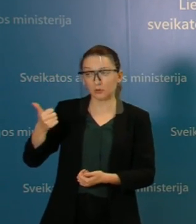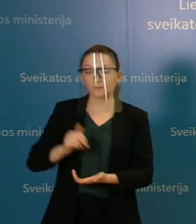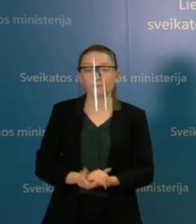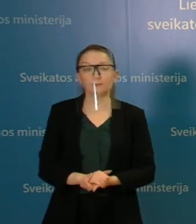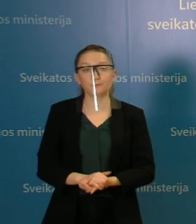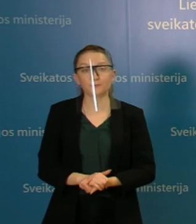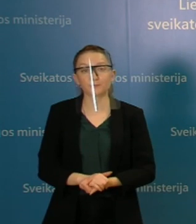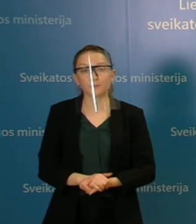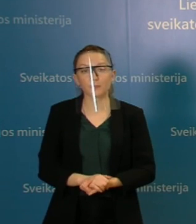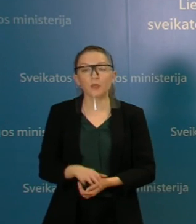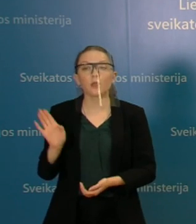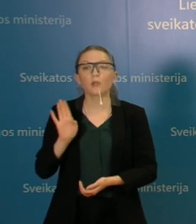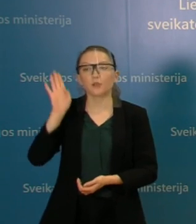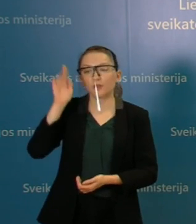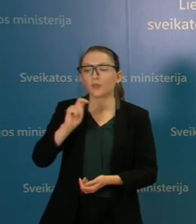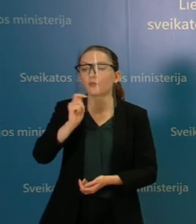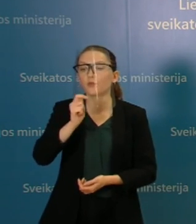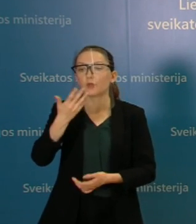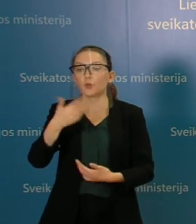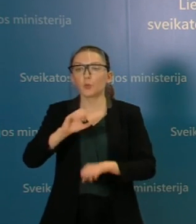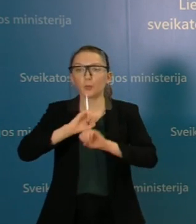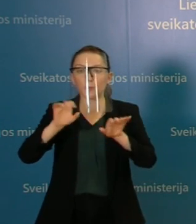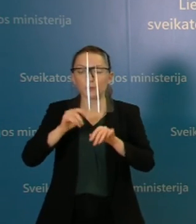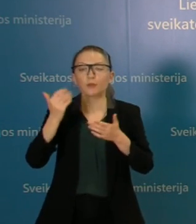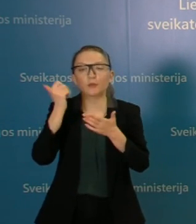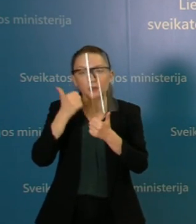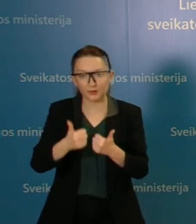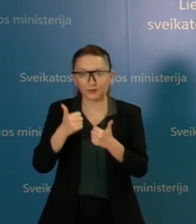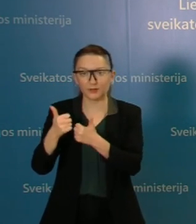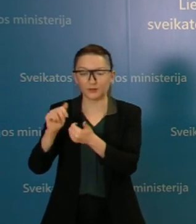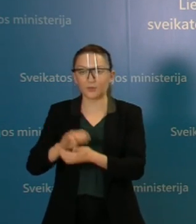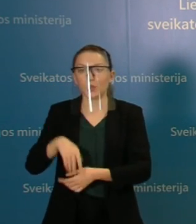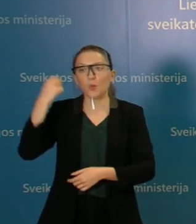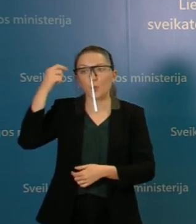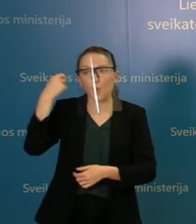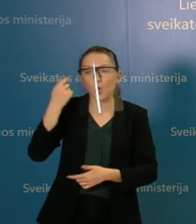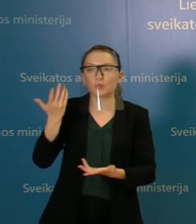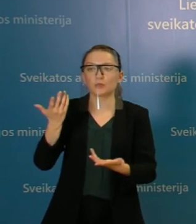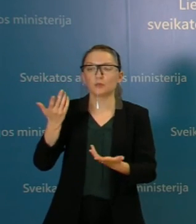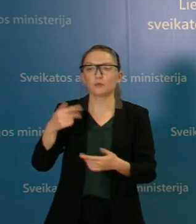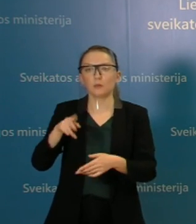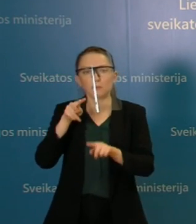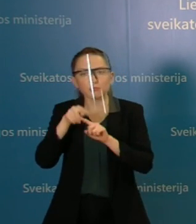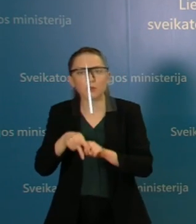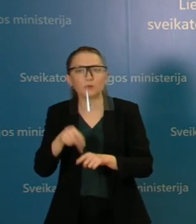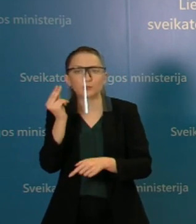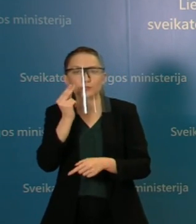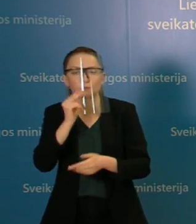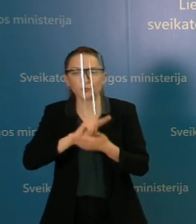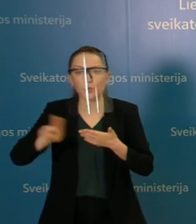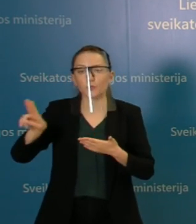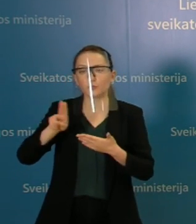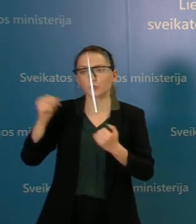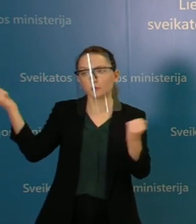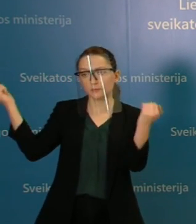jau ryte per interviu minėjau, kad gerai, kad renkasi mokslininkai, renkasi praktikai, kad jie